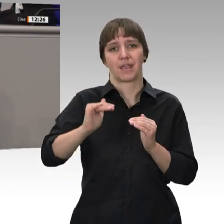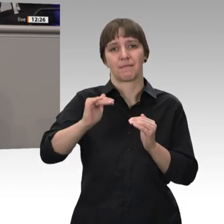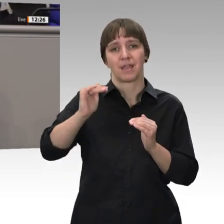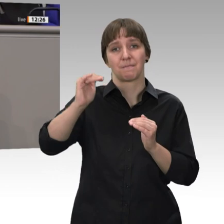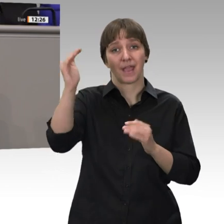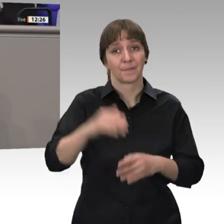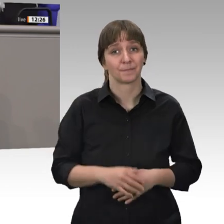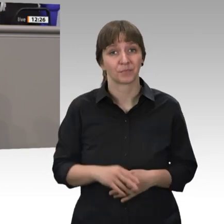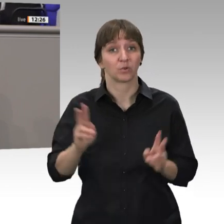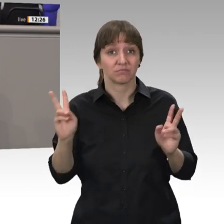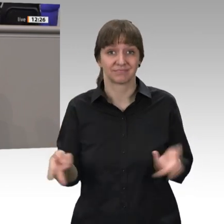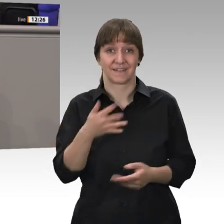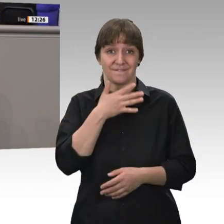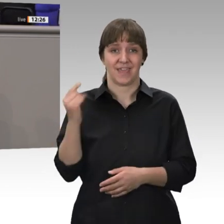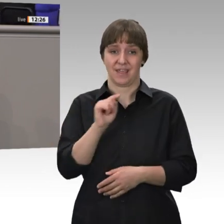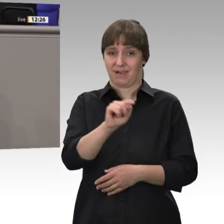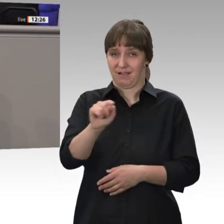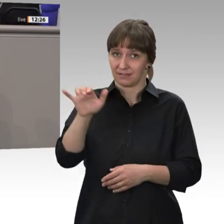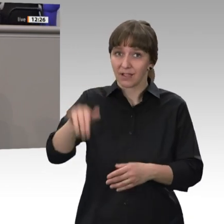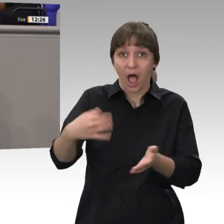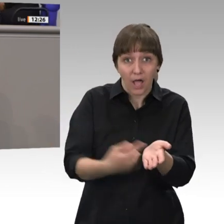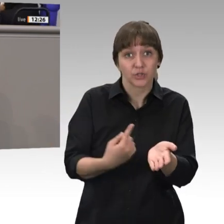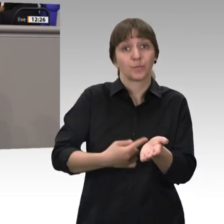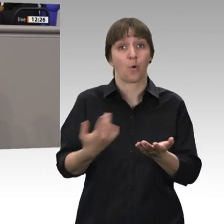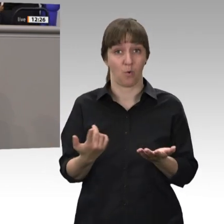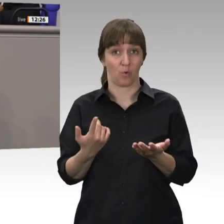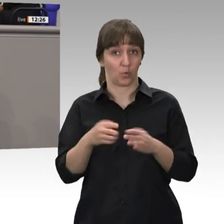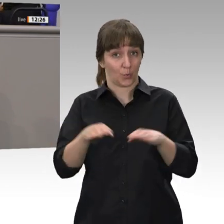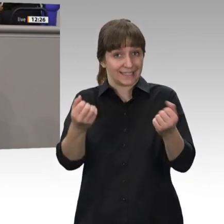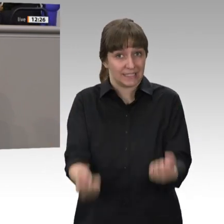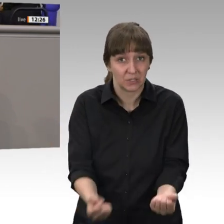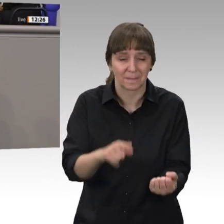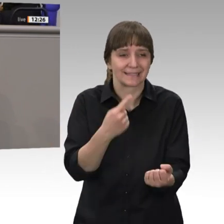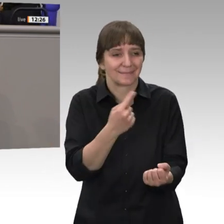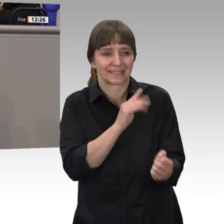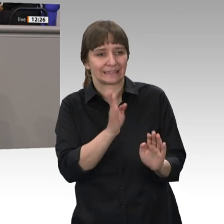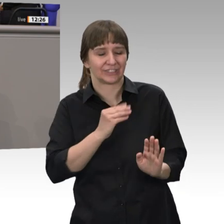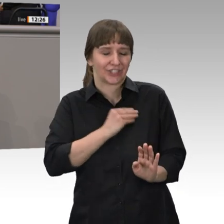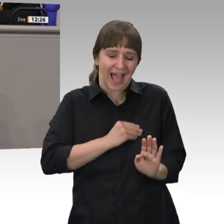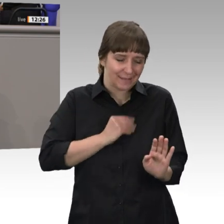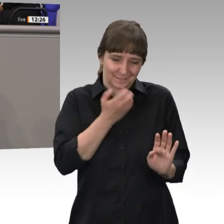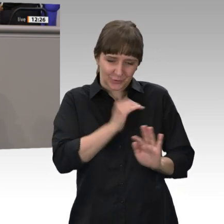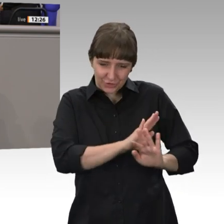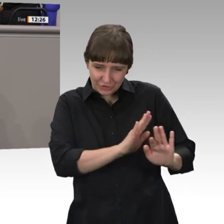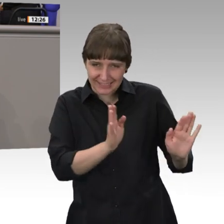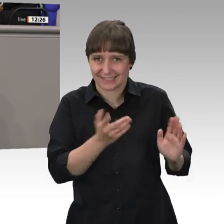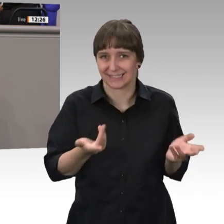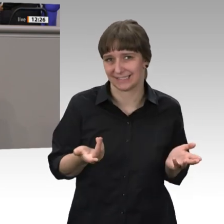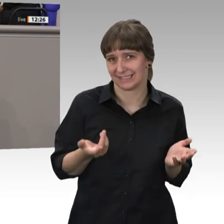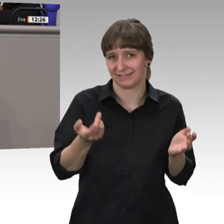in Anspruch nehmen, aus Scham, aus Unwissenheit und aus Befürchtung, dass ihre Kinder vom Sozialamt zur Kasse gebeten